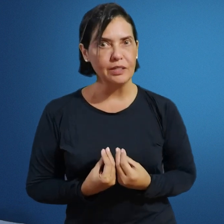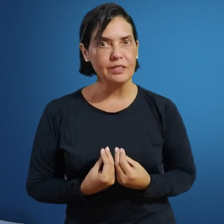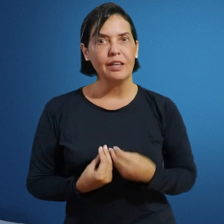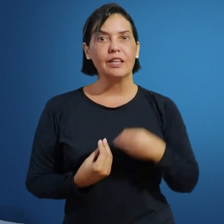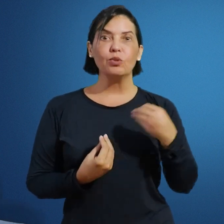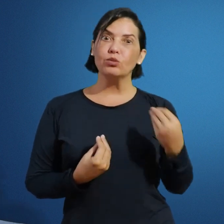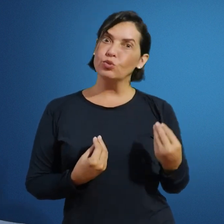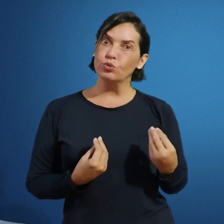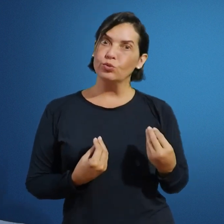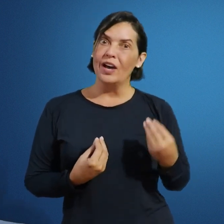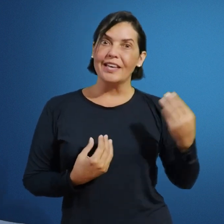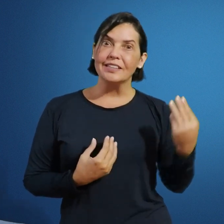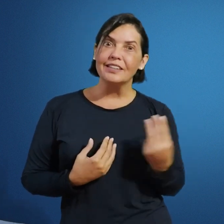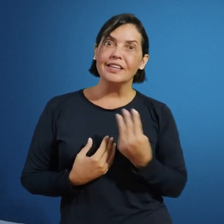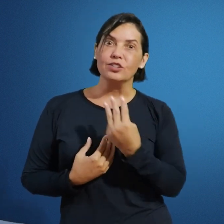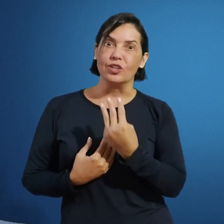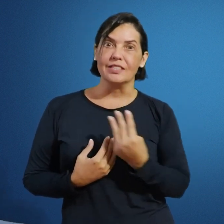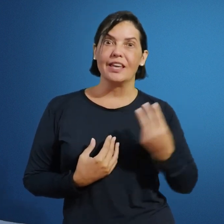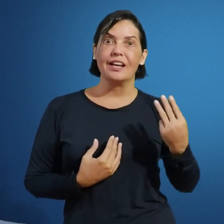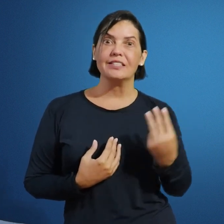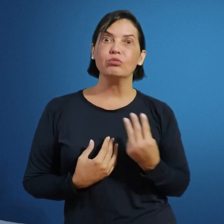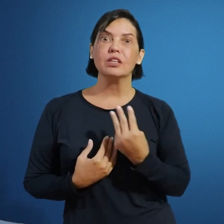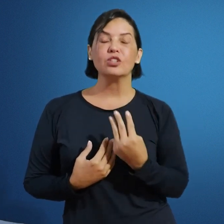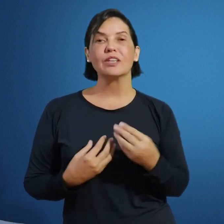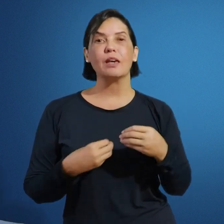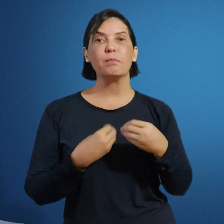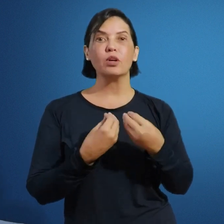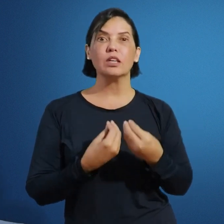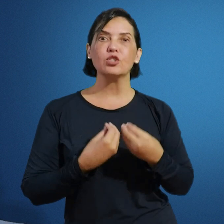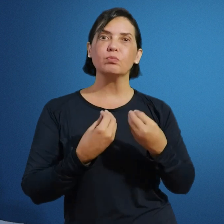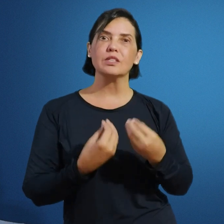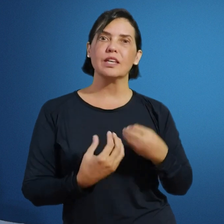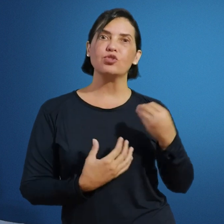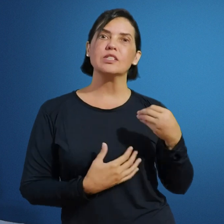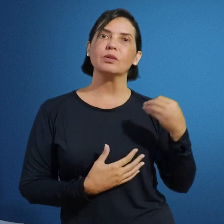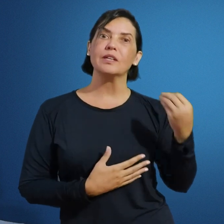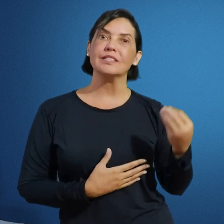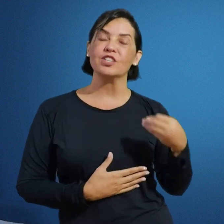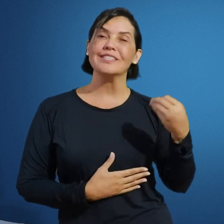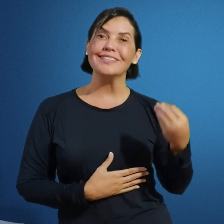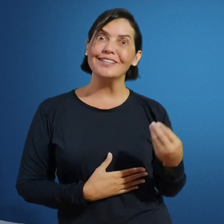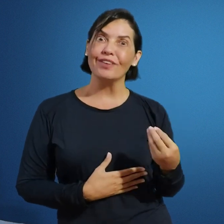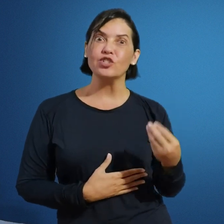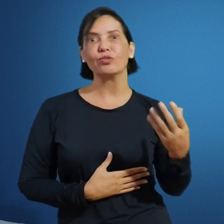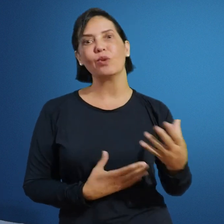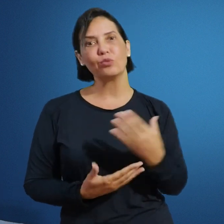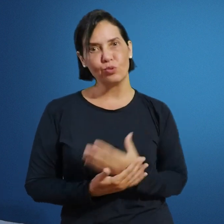Libras e do aluno surdo. Essa triade, essa relação triade que é importante no processo de ensino e aprendizagem significativa do aluno